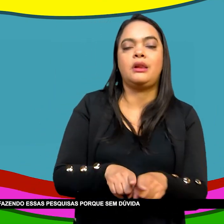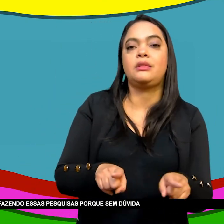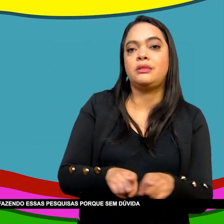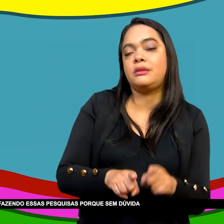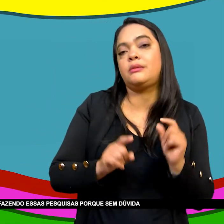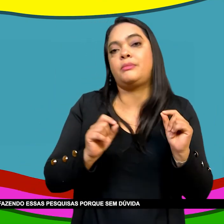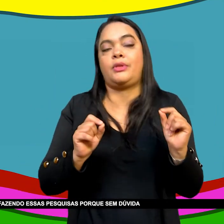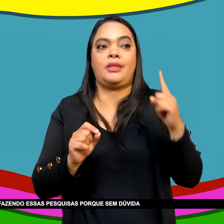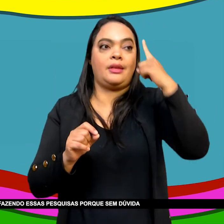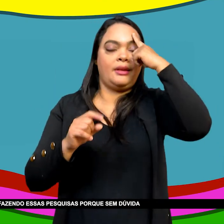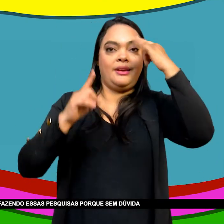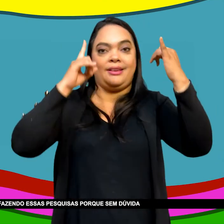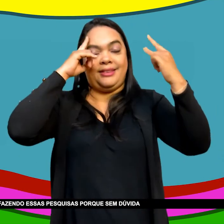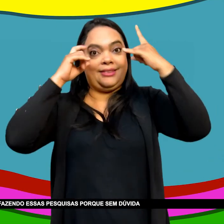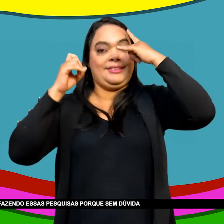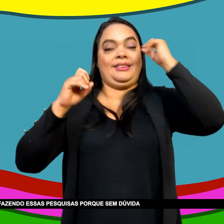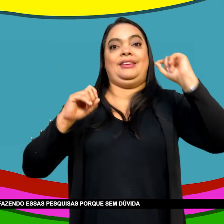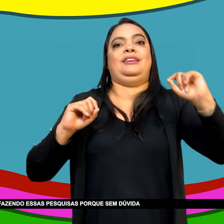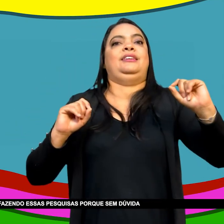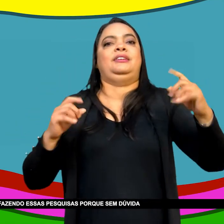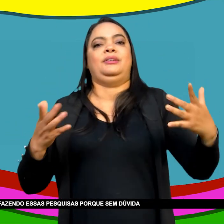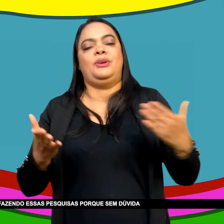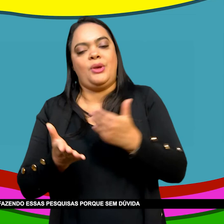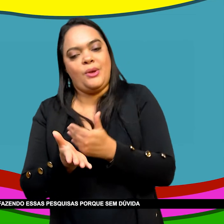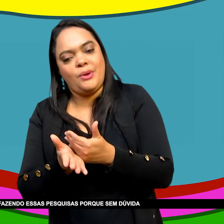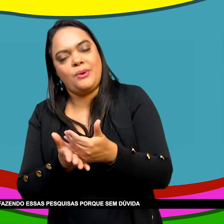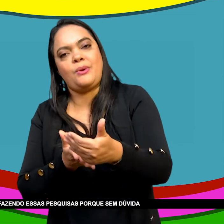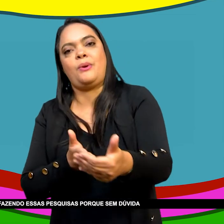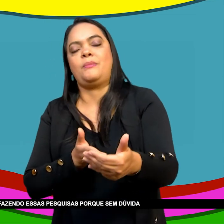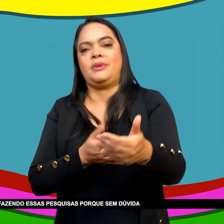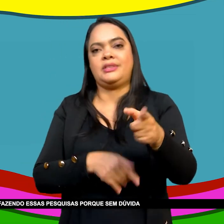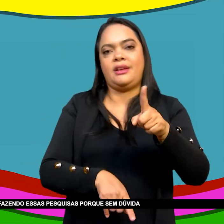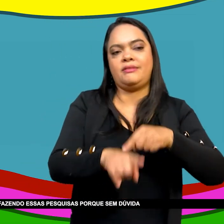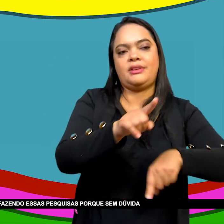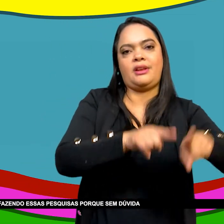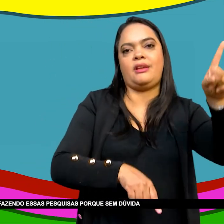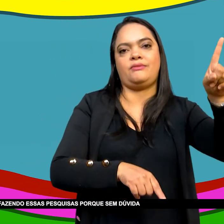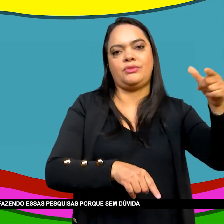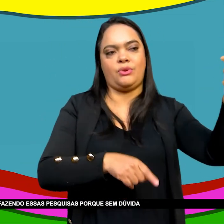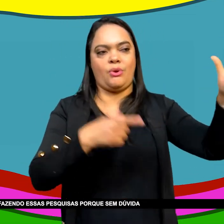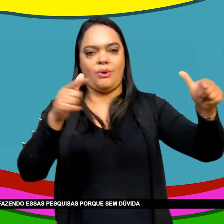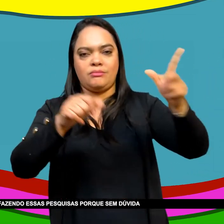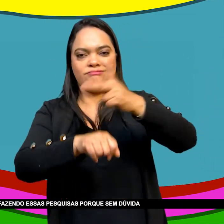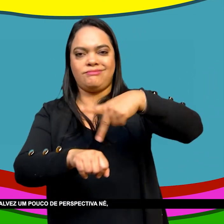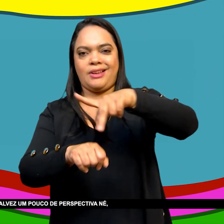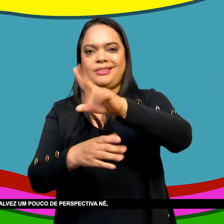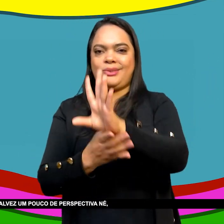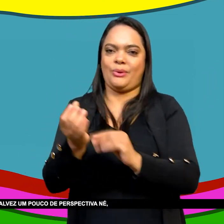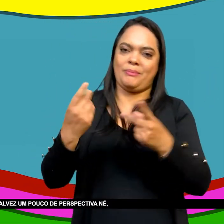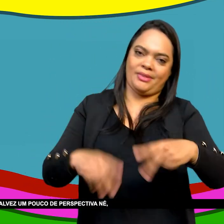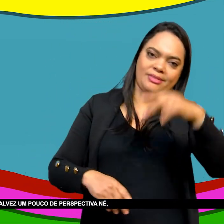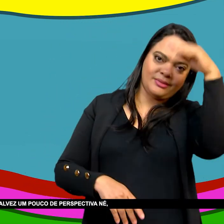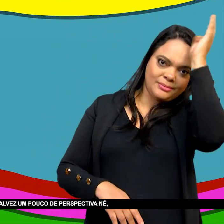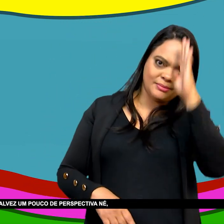Já existem pesquisas Importantes Espero Continuar Fazendo essas pesquisas Porque sem dúvida Ali Acho que ainda vai